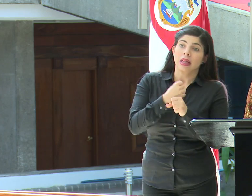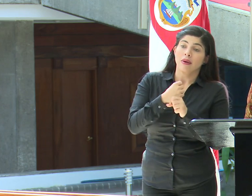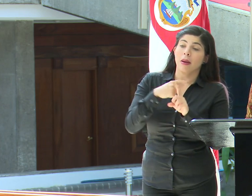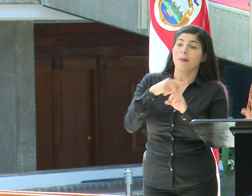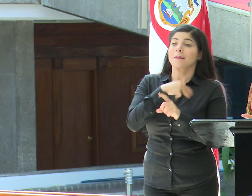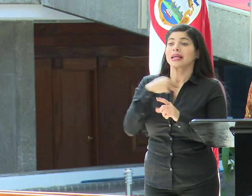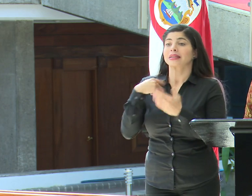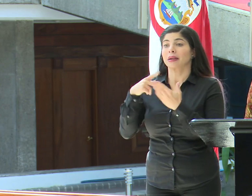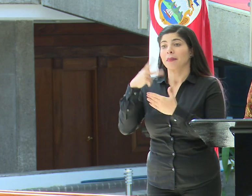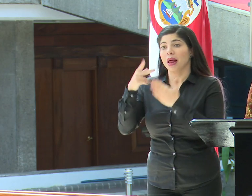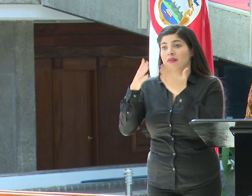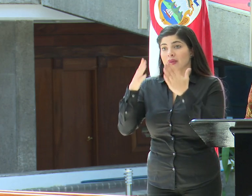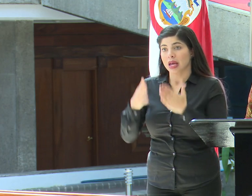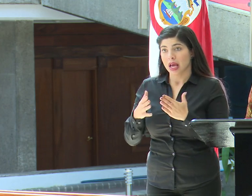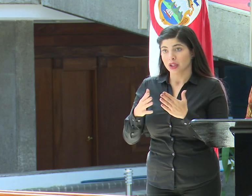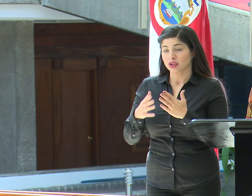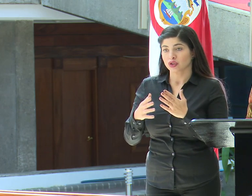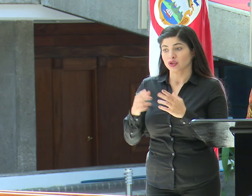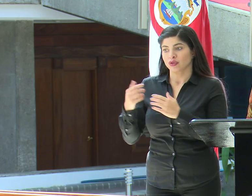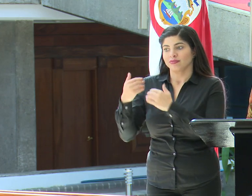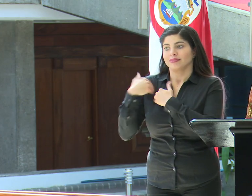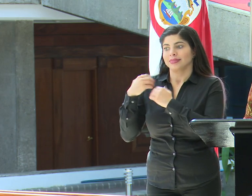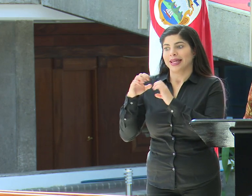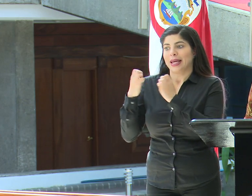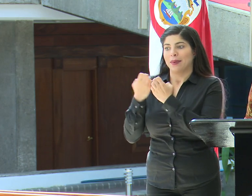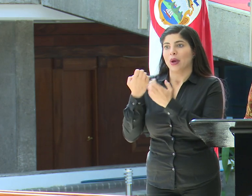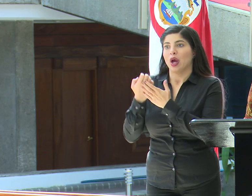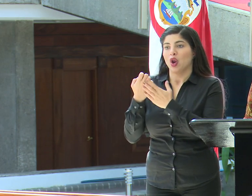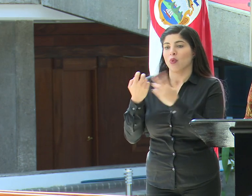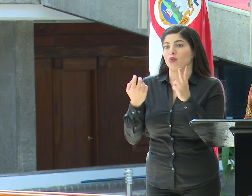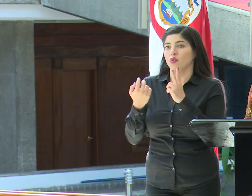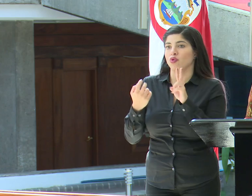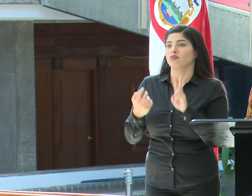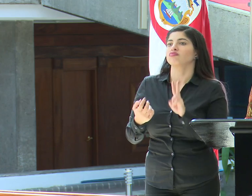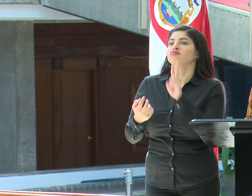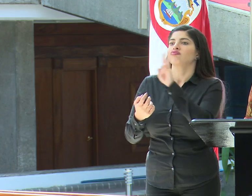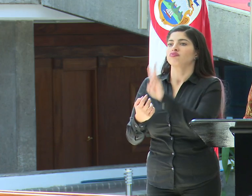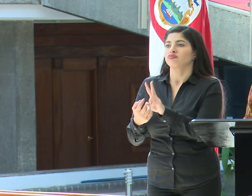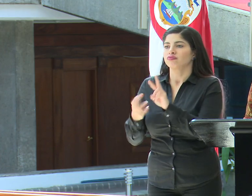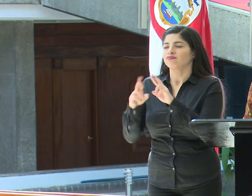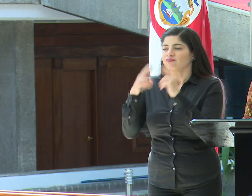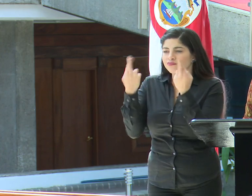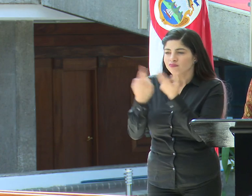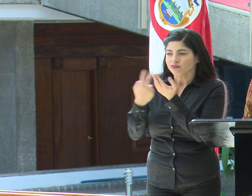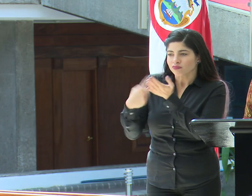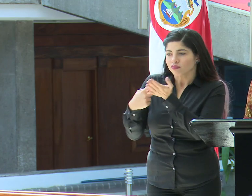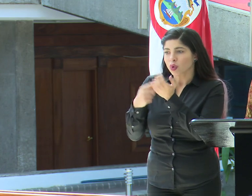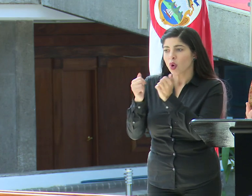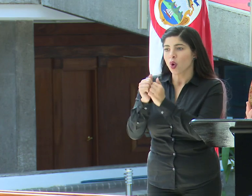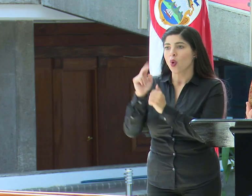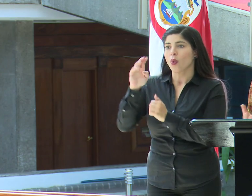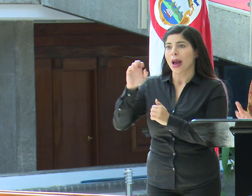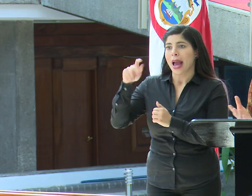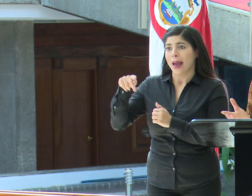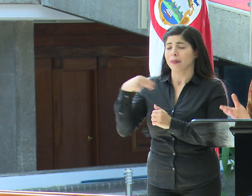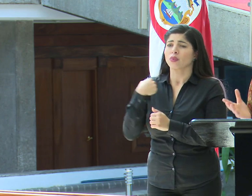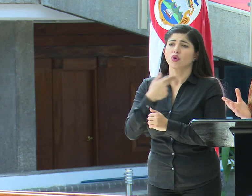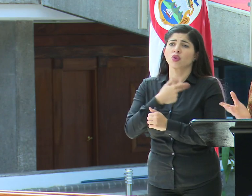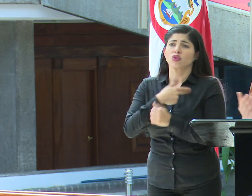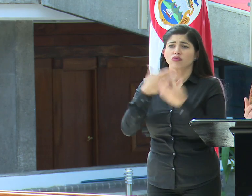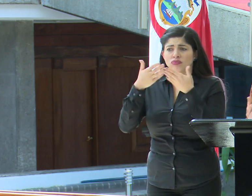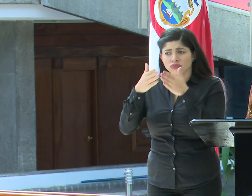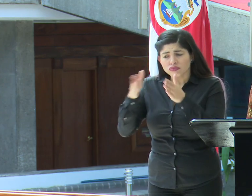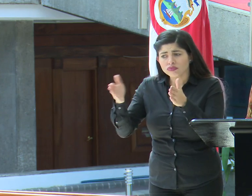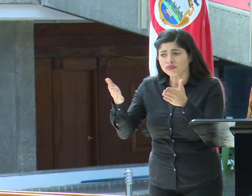ministra de Planificación, además encargada del equipo económico, han sostenido reuniones con UCAEP. Estamos de puertas abiertas,